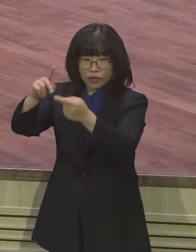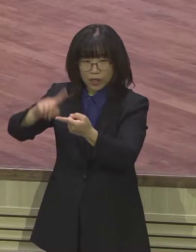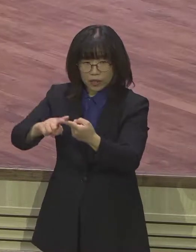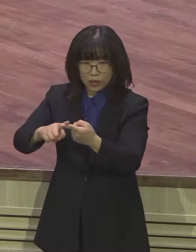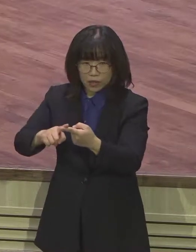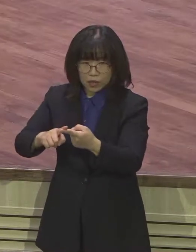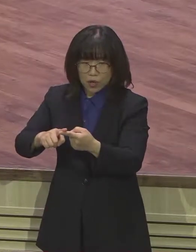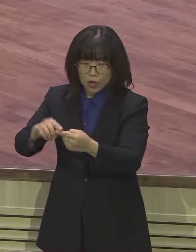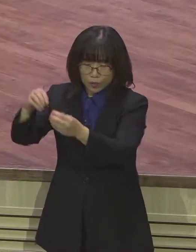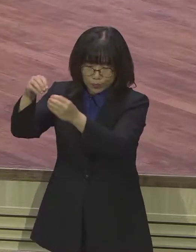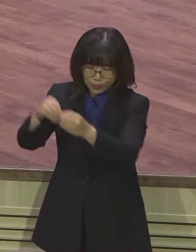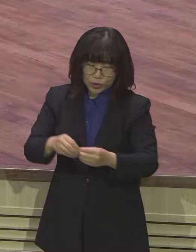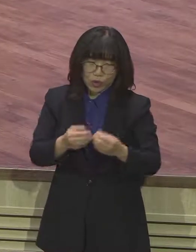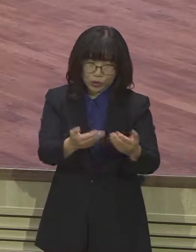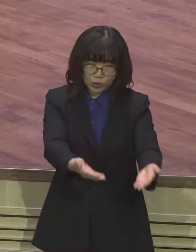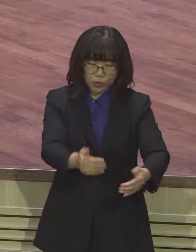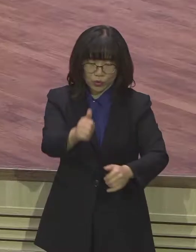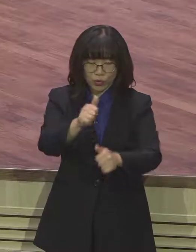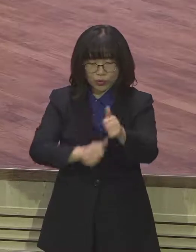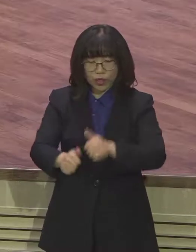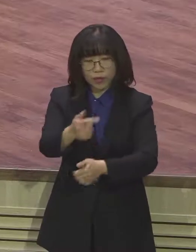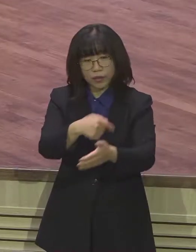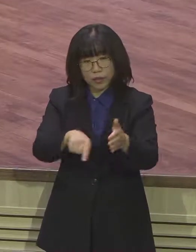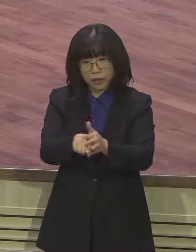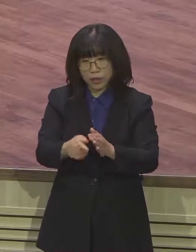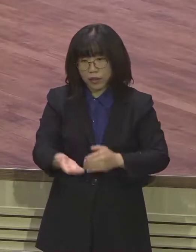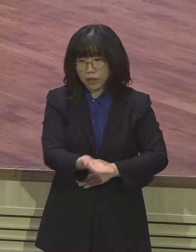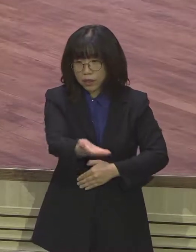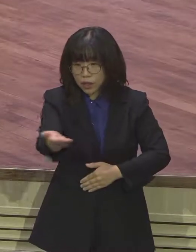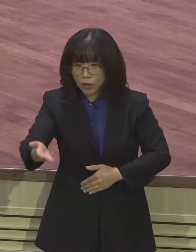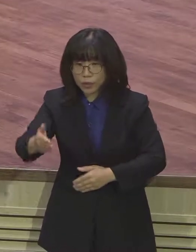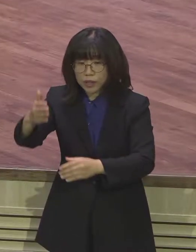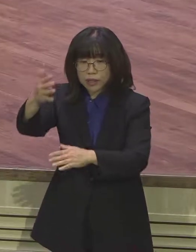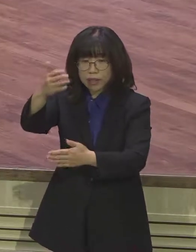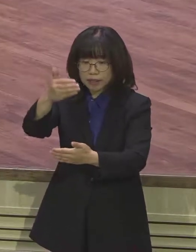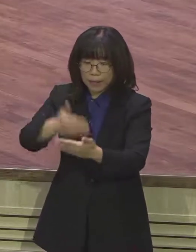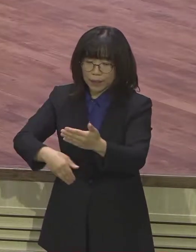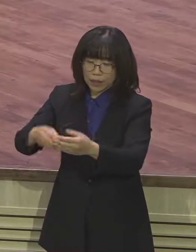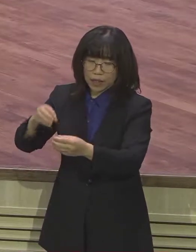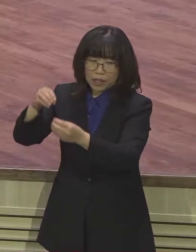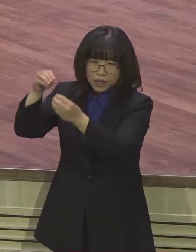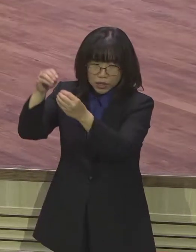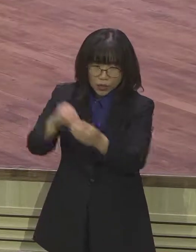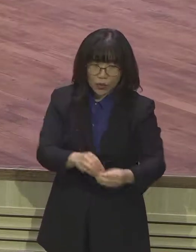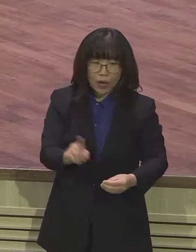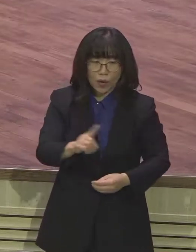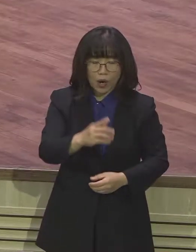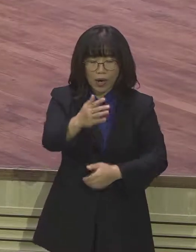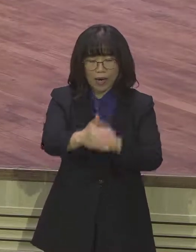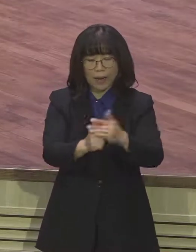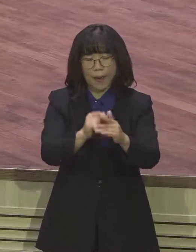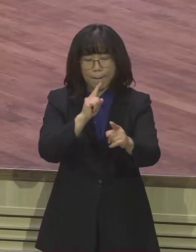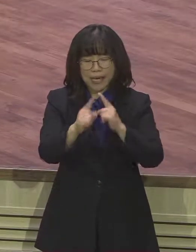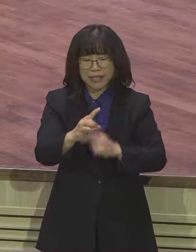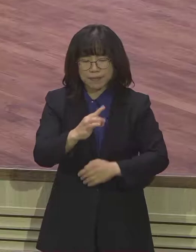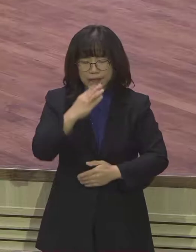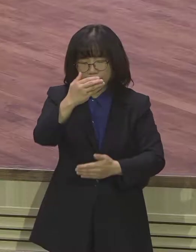우리가 후대 앞에 남는 것은 하나님의 절대 언약인 하나님의 말씀밖에 없습니다 그리고 하나님이